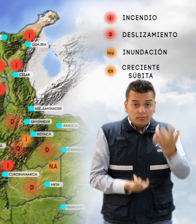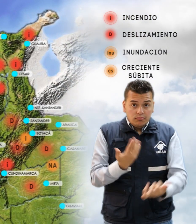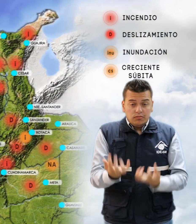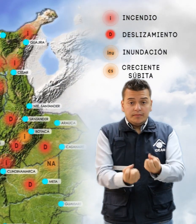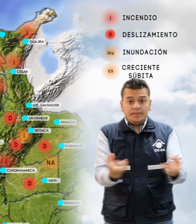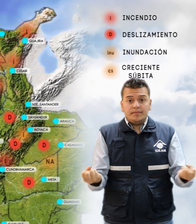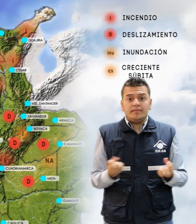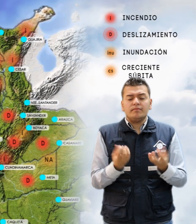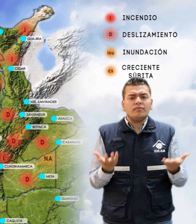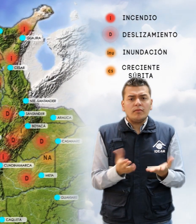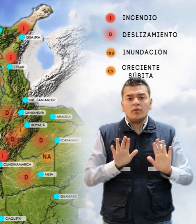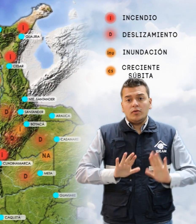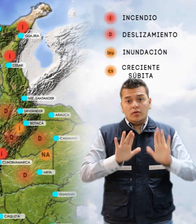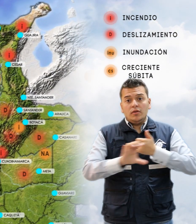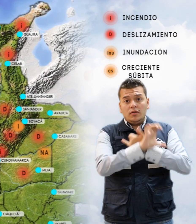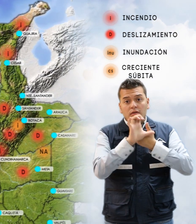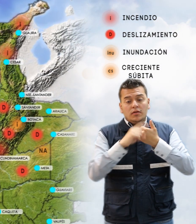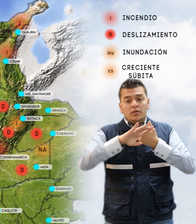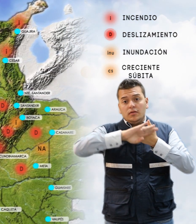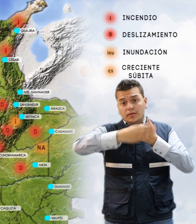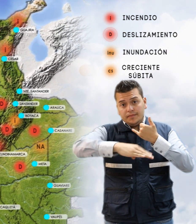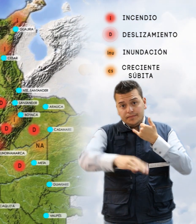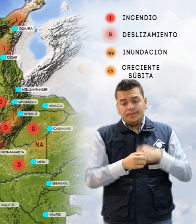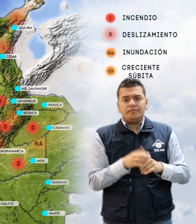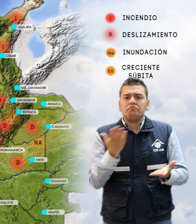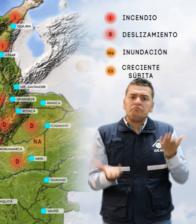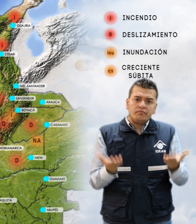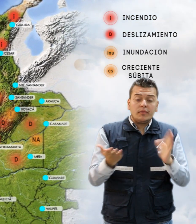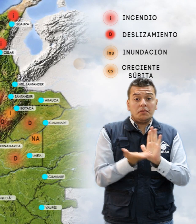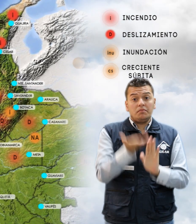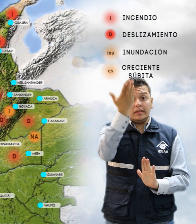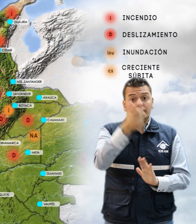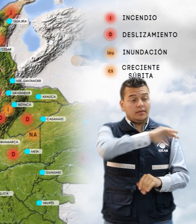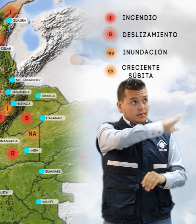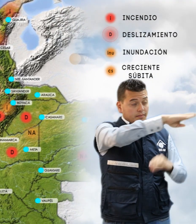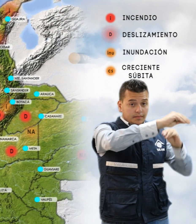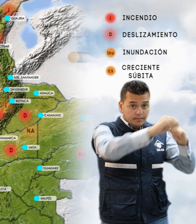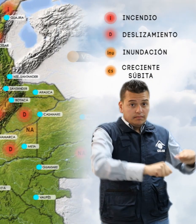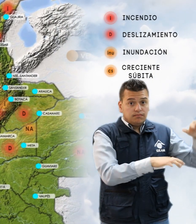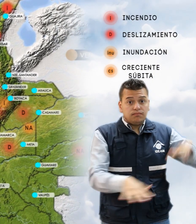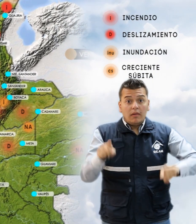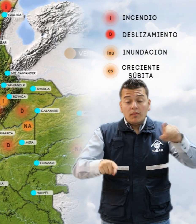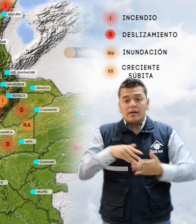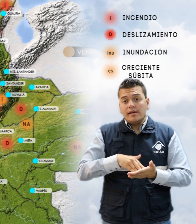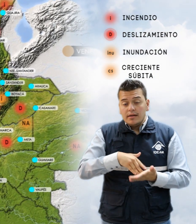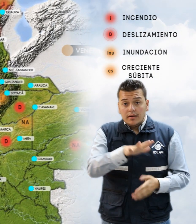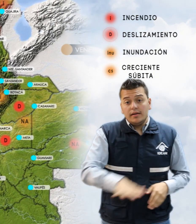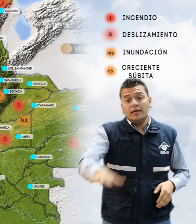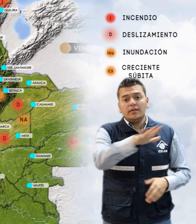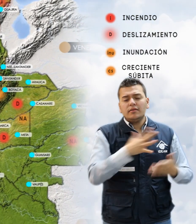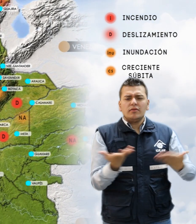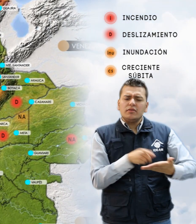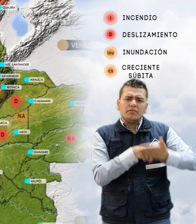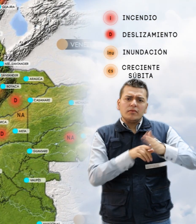cobertura vegetal en sectores de las regiones Caribe y Andina, por probabilidad alta deslizamientos de tierra en sectores inestables o alta pendiente localizados en